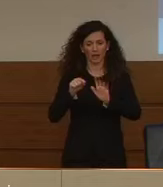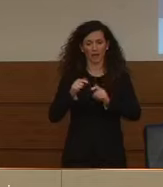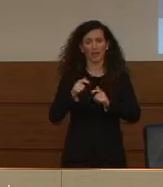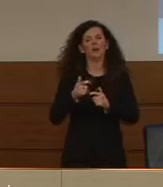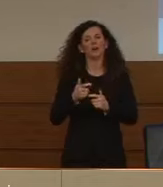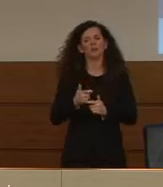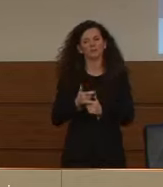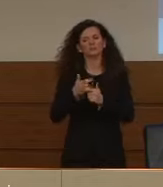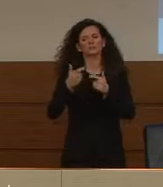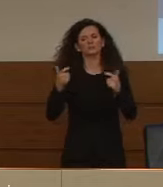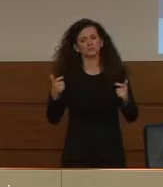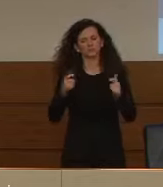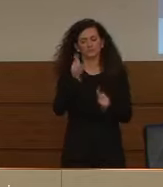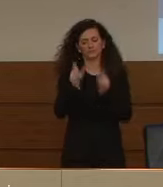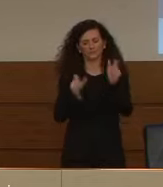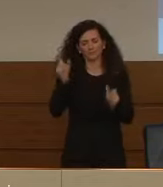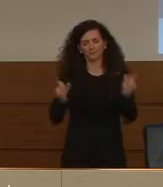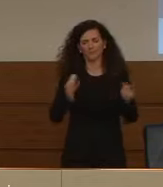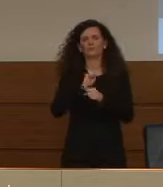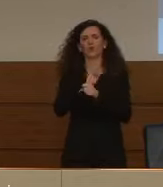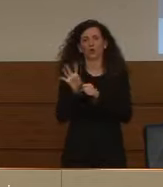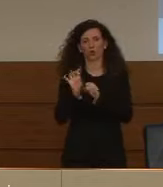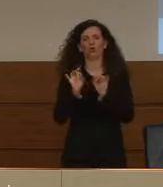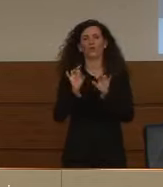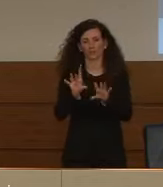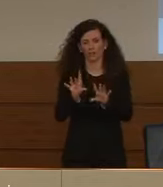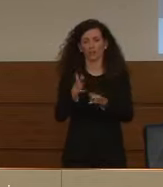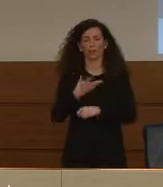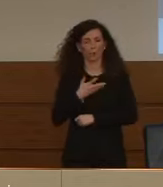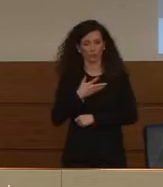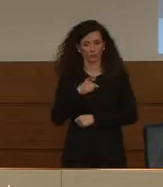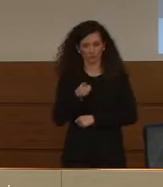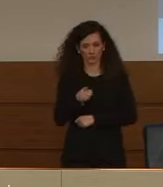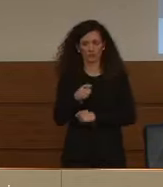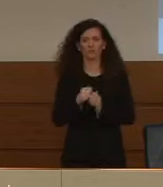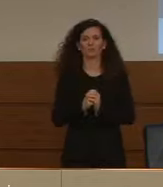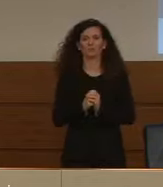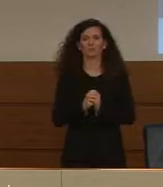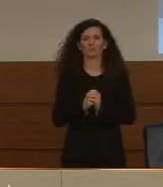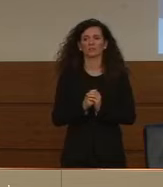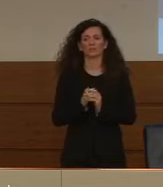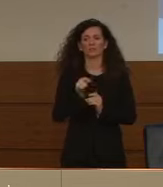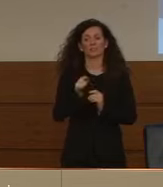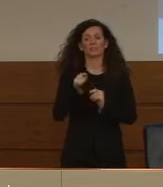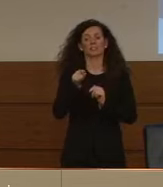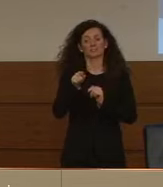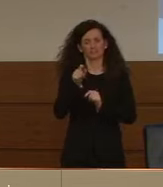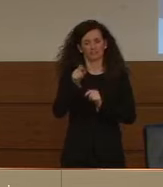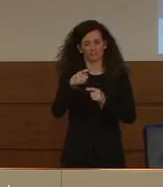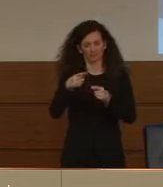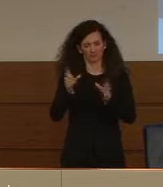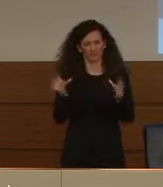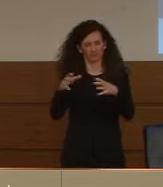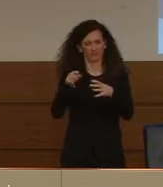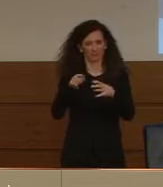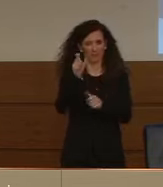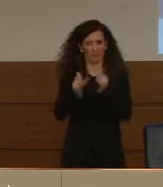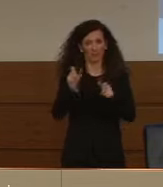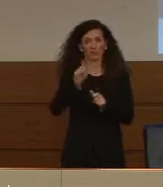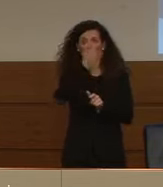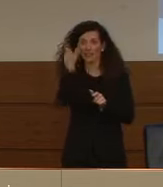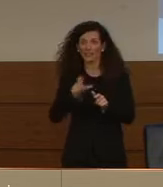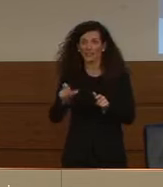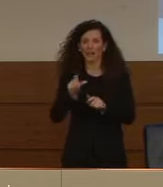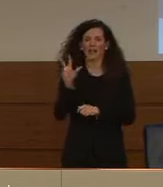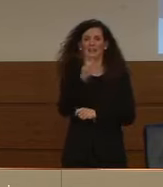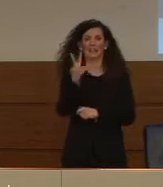delle persone attualmente positive. Il numero delle persone attualmente positive in Italia è di